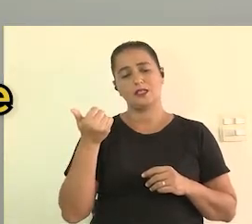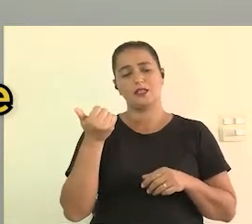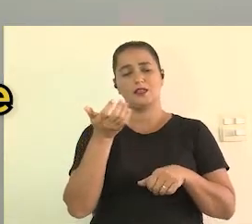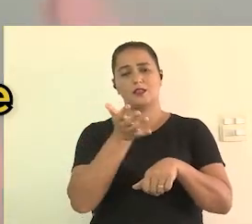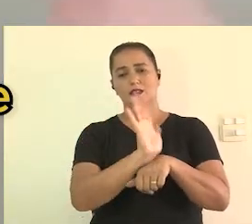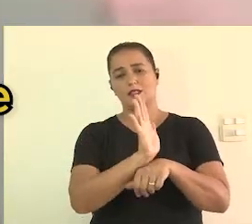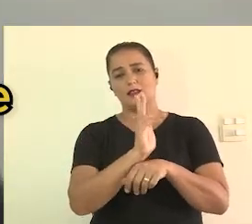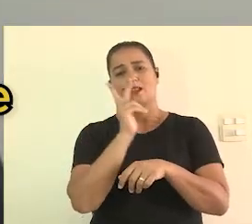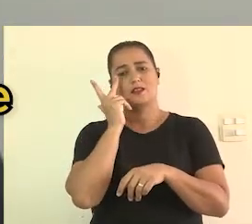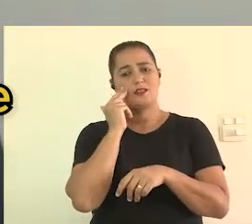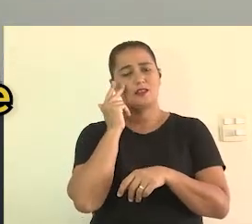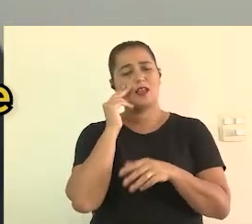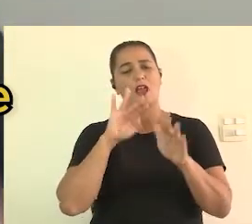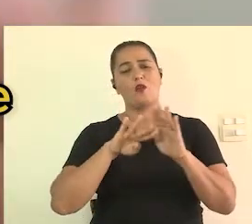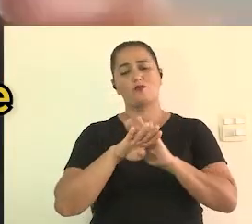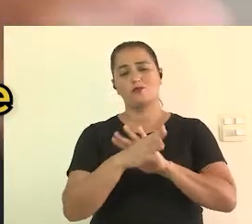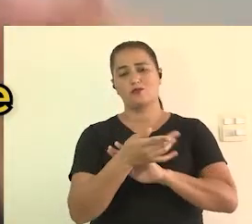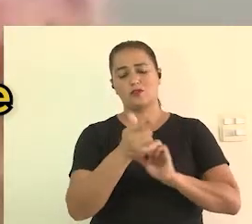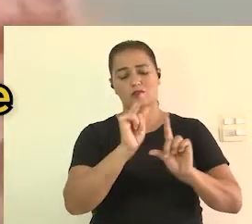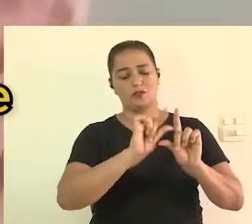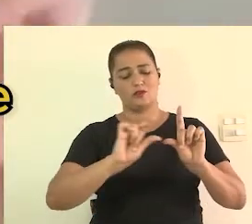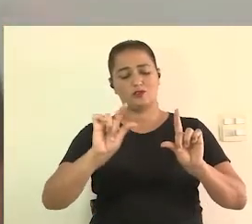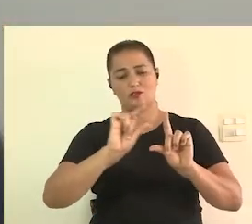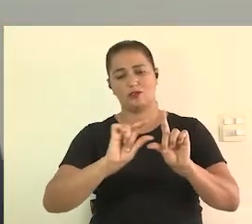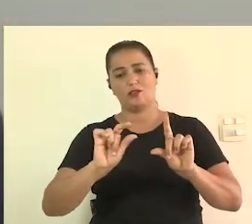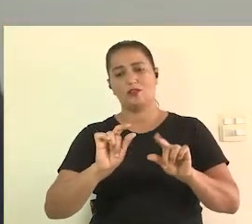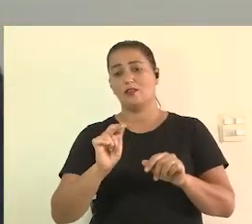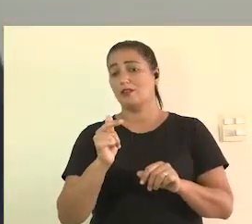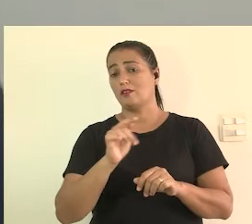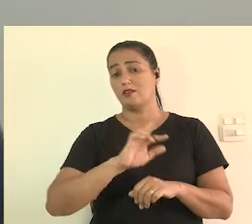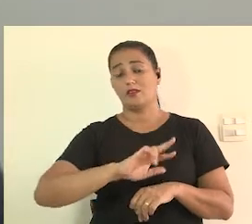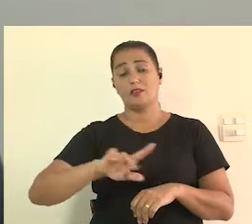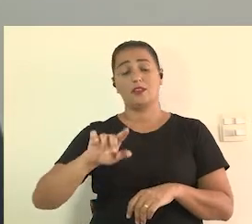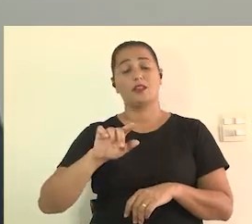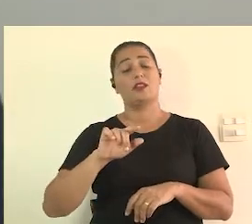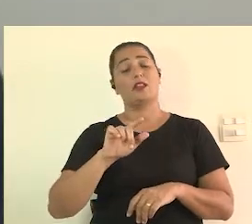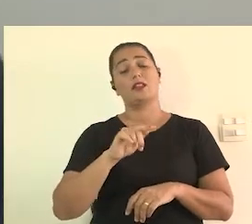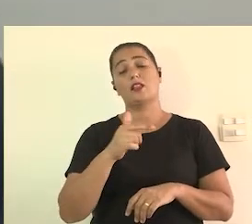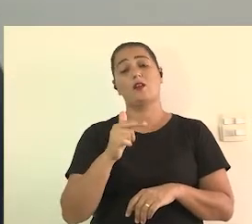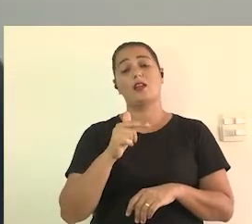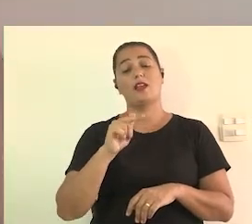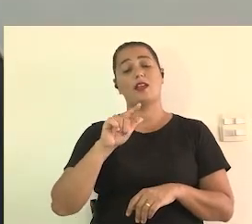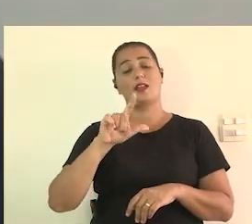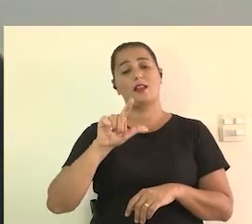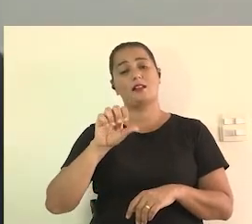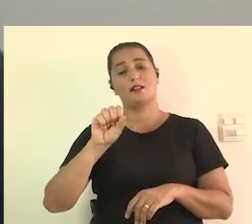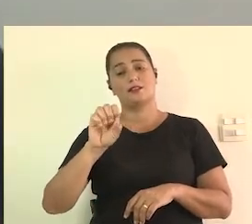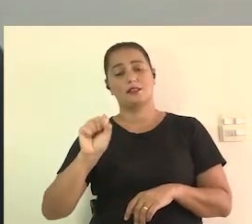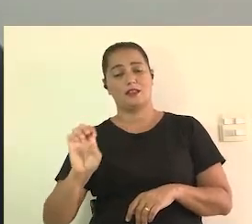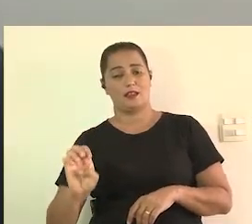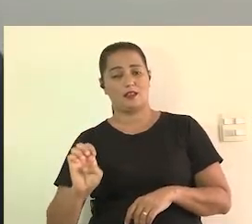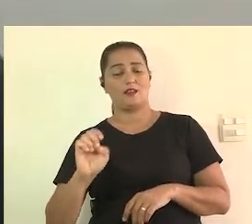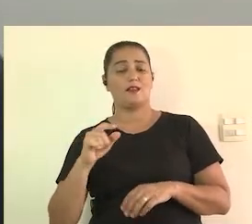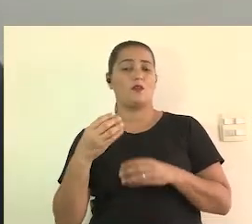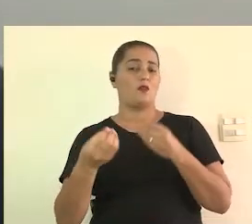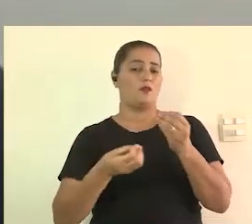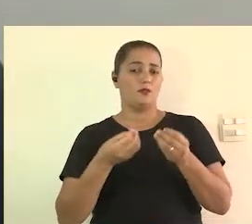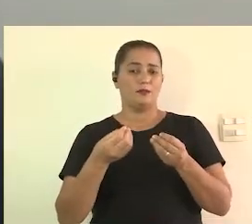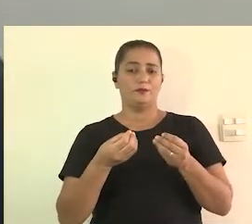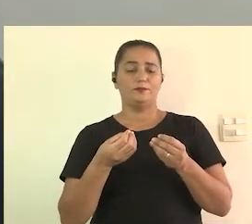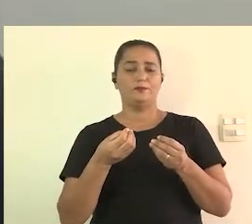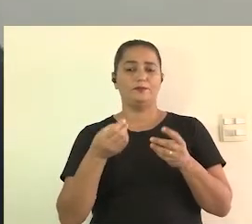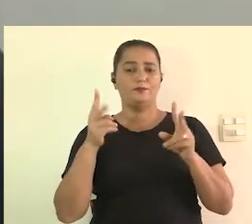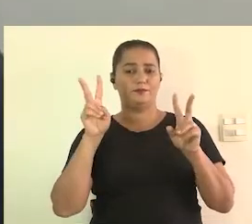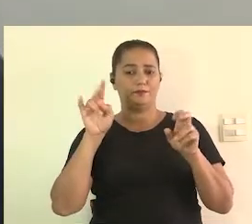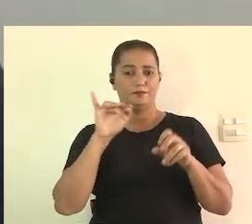cinema porque a gente está acostumado com a Legenda normal e não a LSE então eu queria saber a colocação de vocês o que vocês acham